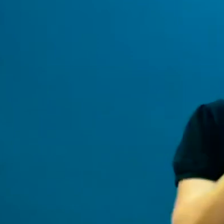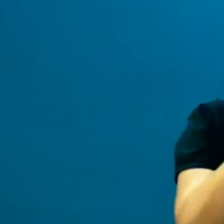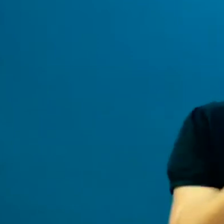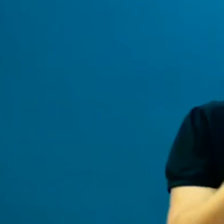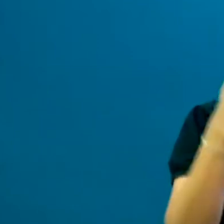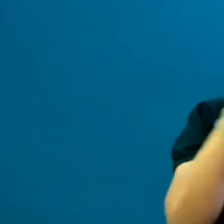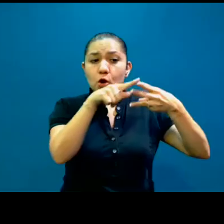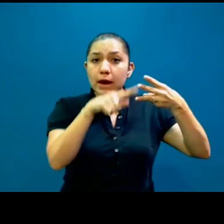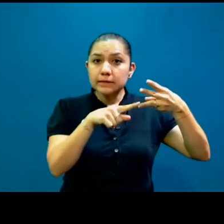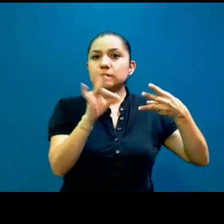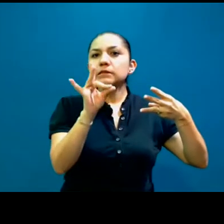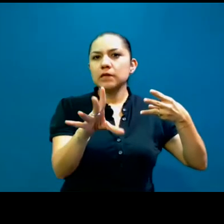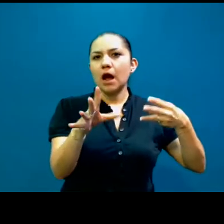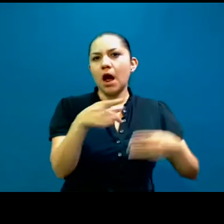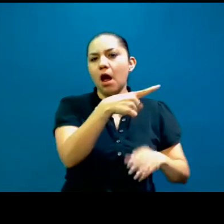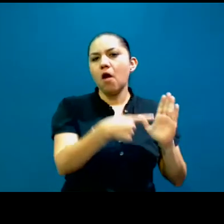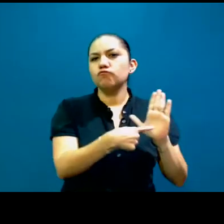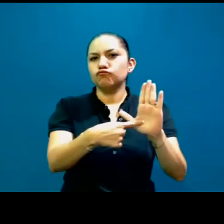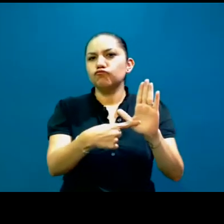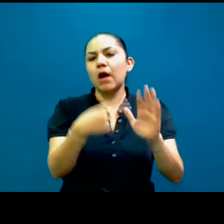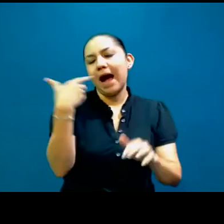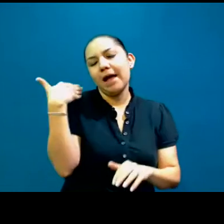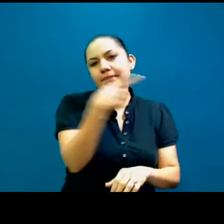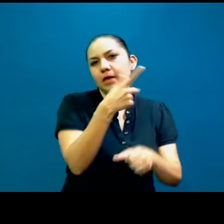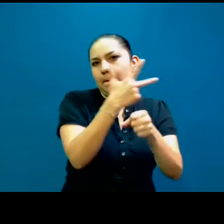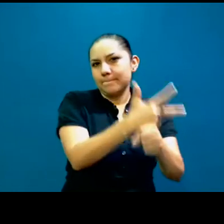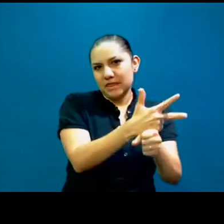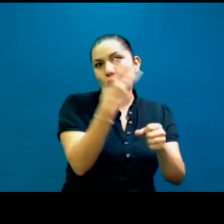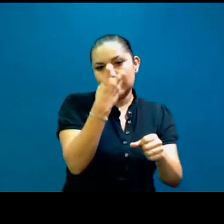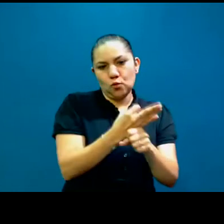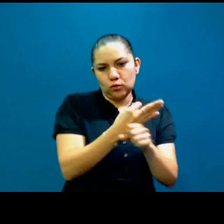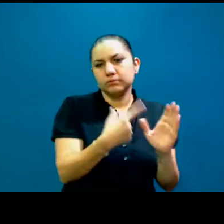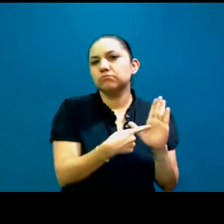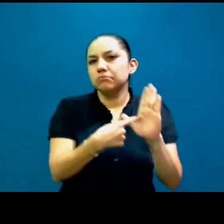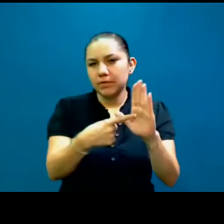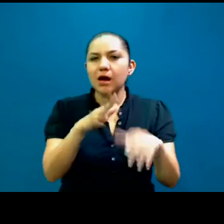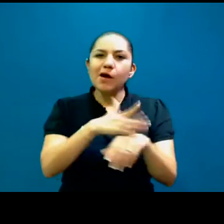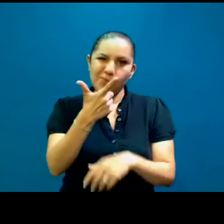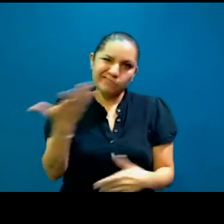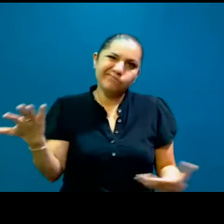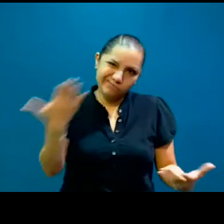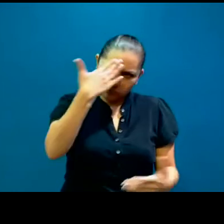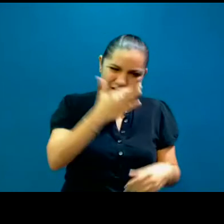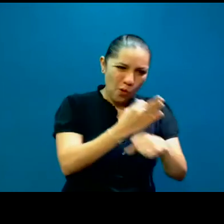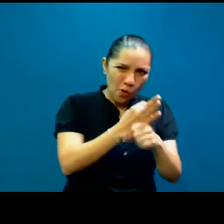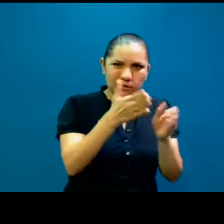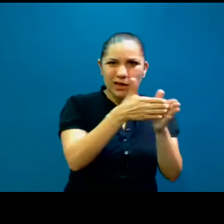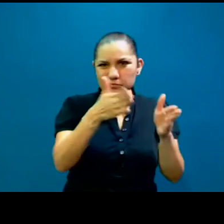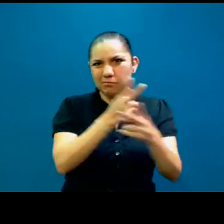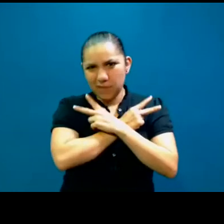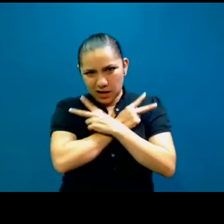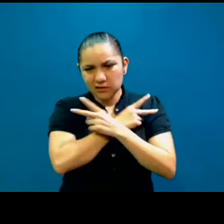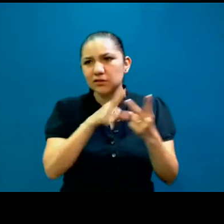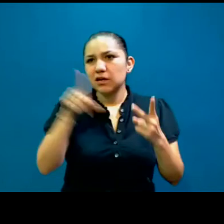grabado un mensaje previo, porque como les comentaba al inicio, época de vacaciones, José tuvo que tomar un